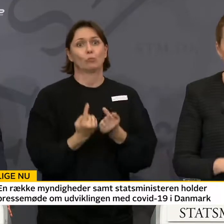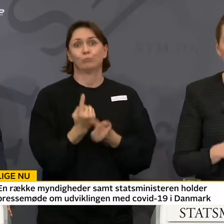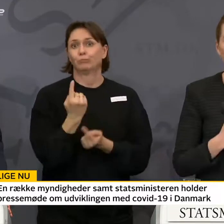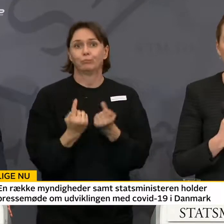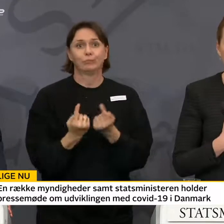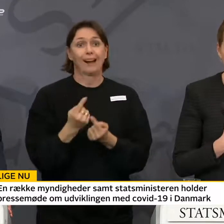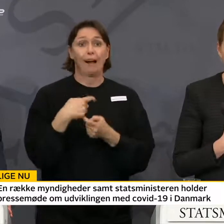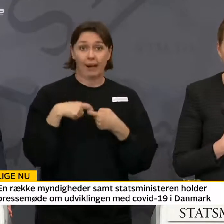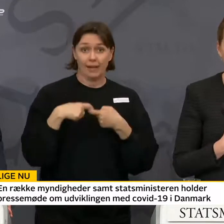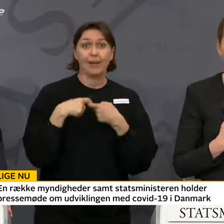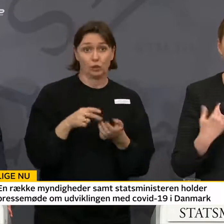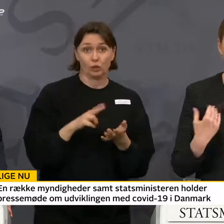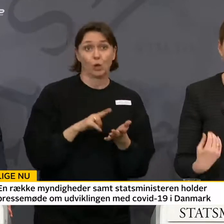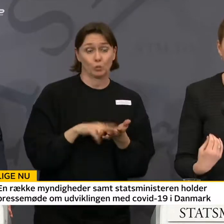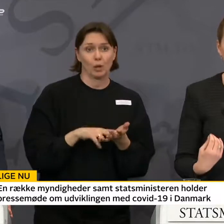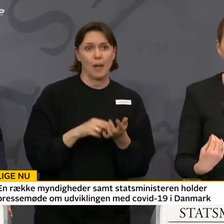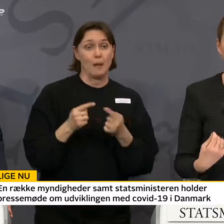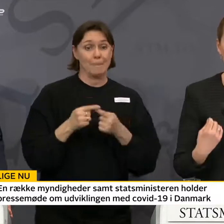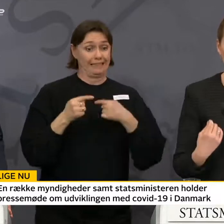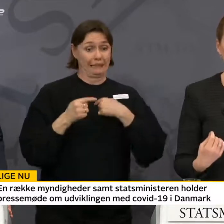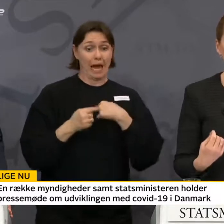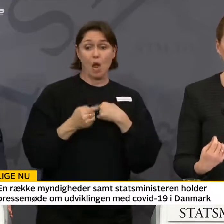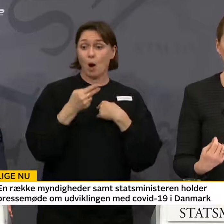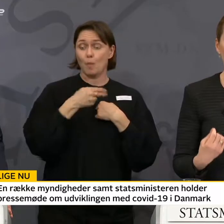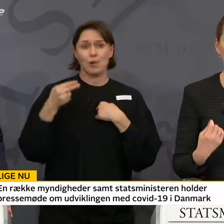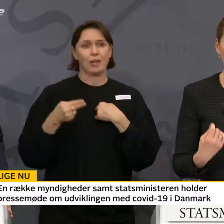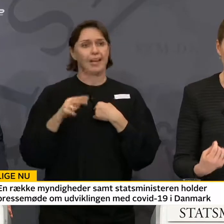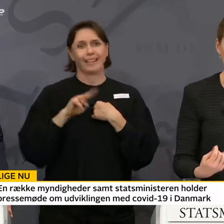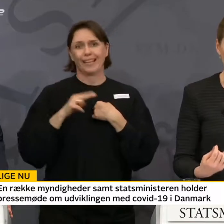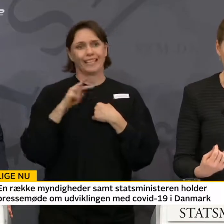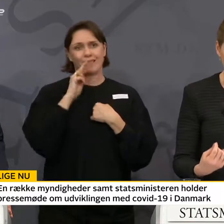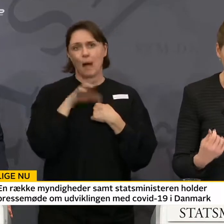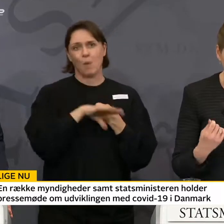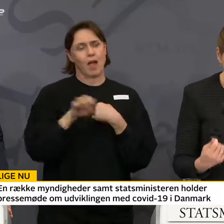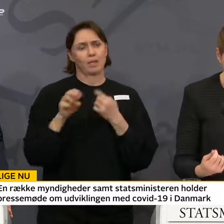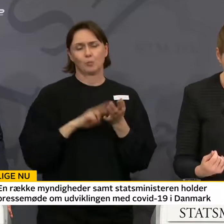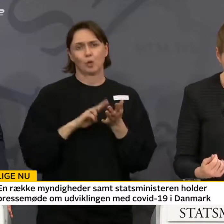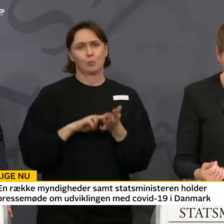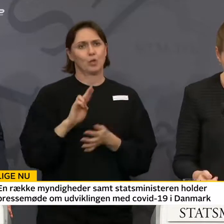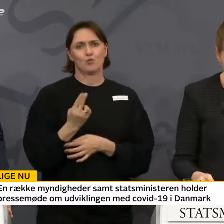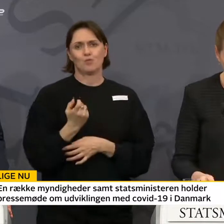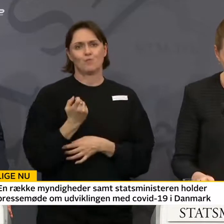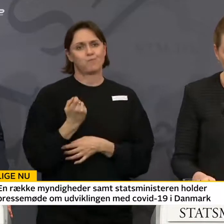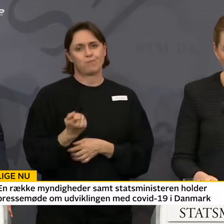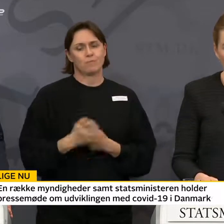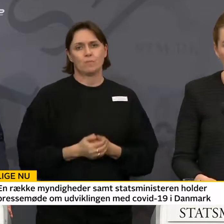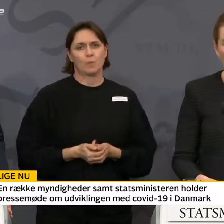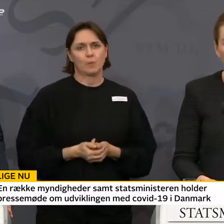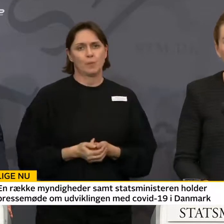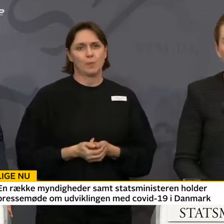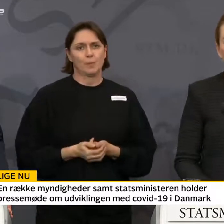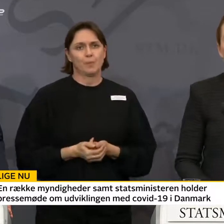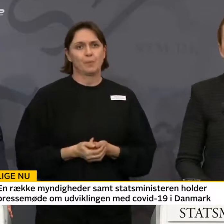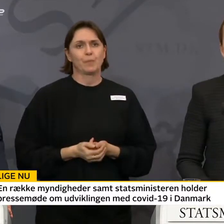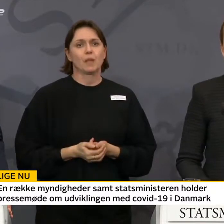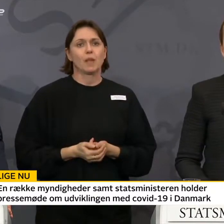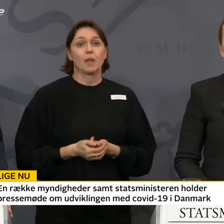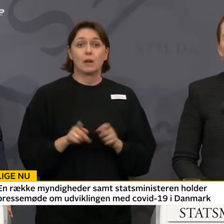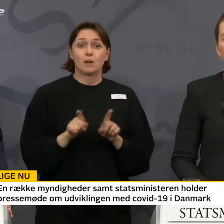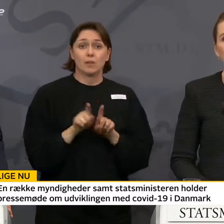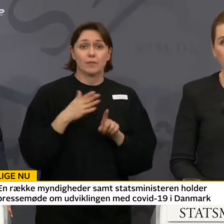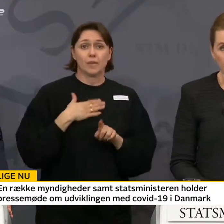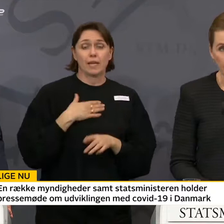Og hverken jeg eller myndighederne kommer til at kunne svare på dem alle sammen endnu. Jeg vil også sige